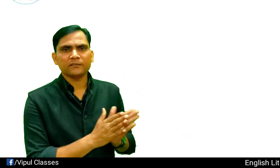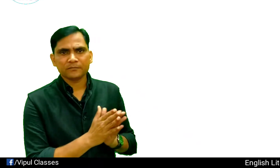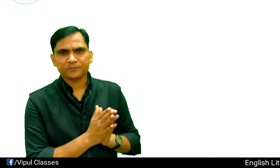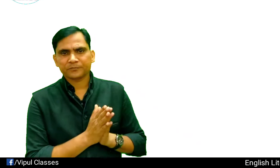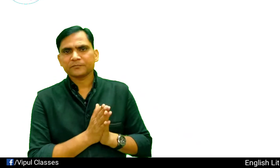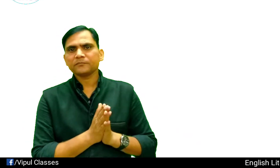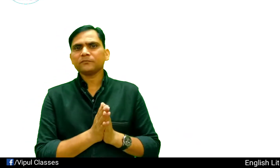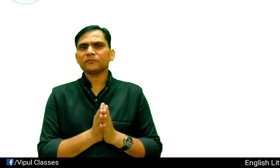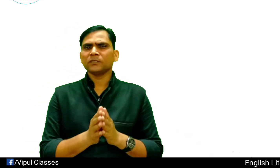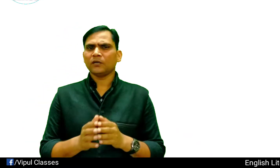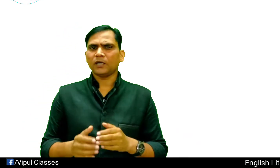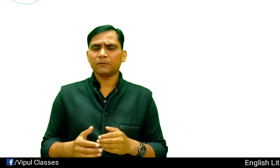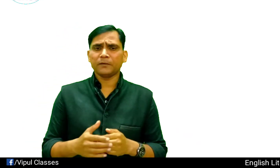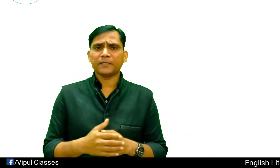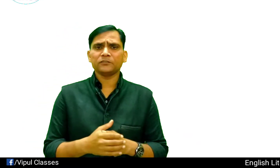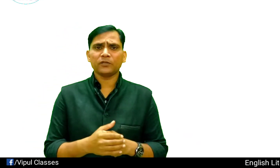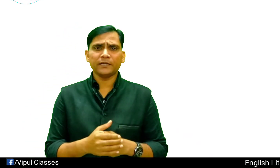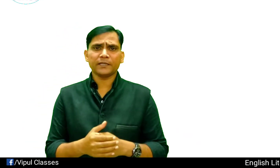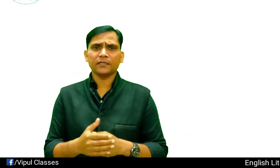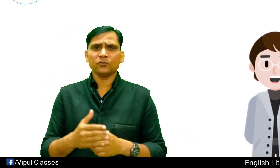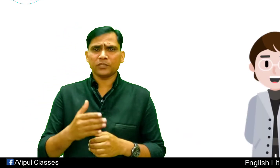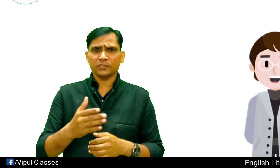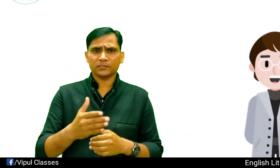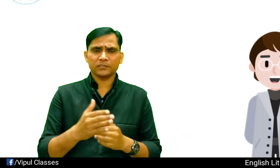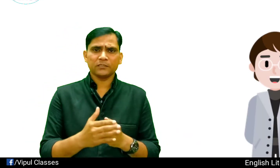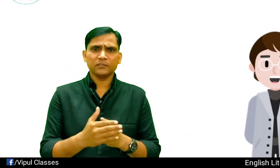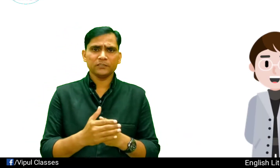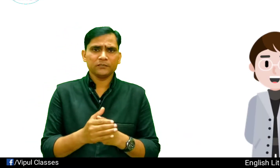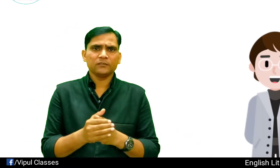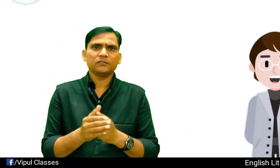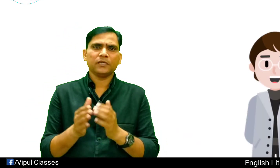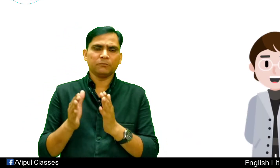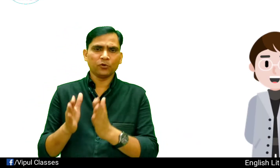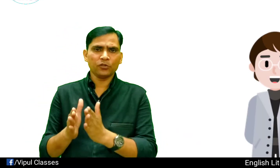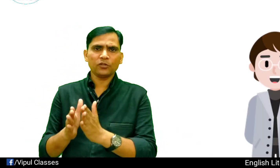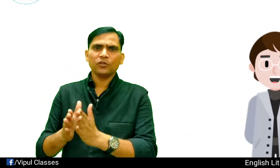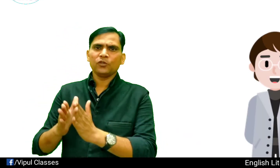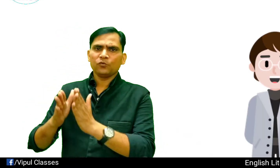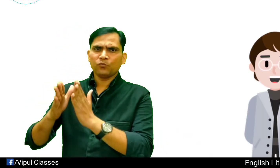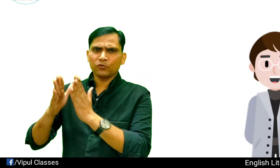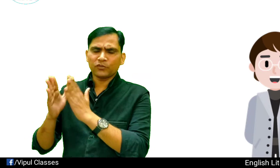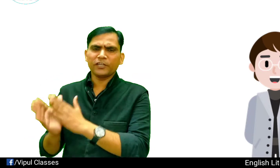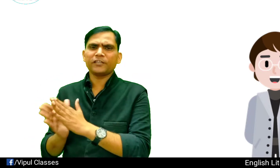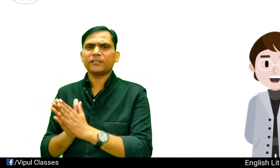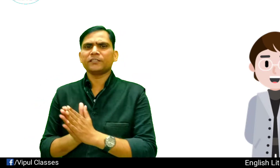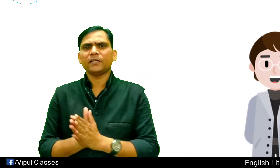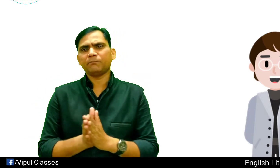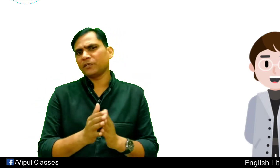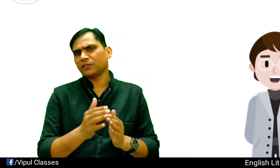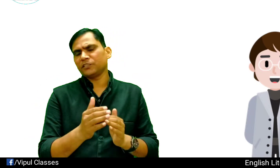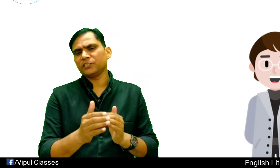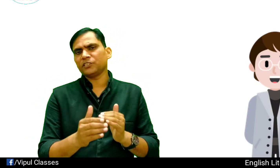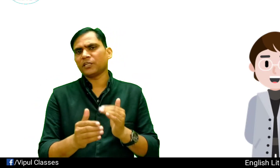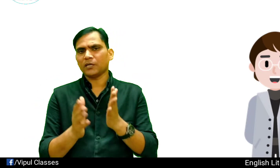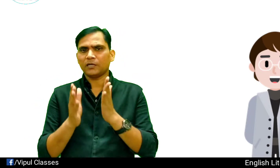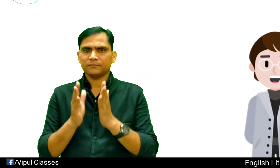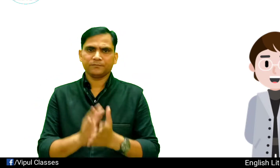बाद अब हमारे जो राइटर है लोकेस एबरोल वो वर्णन करते हैं प्रकृति की छटा का